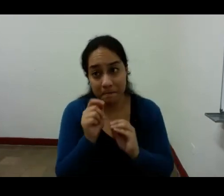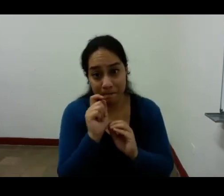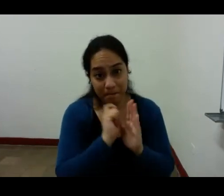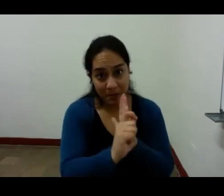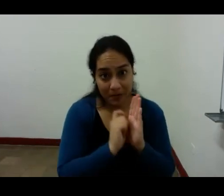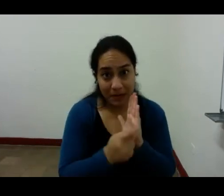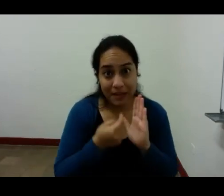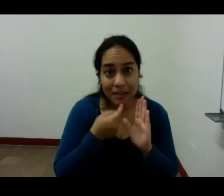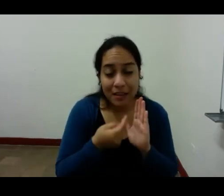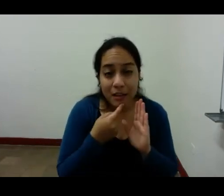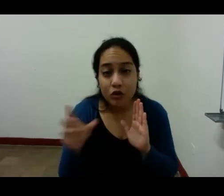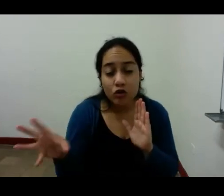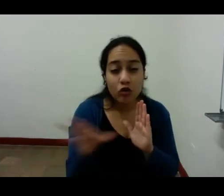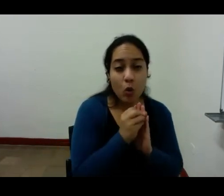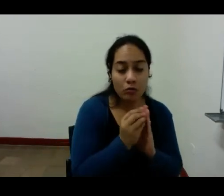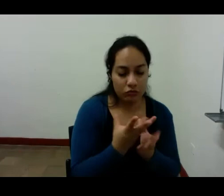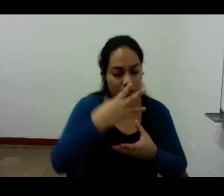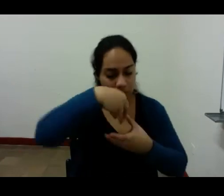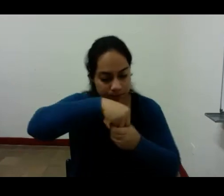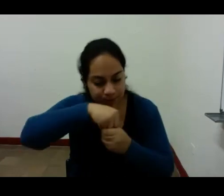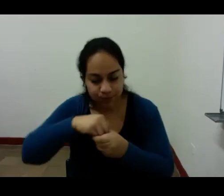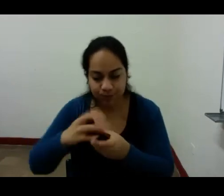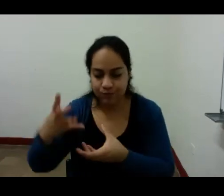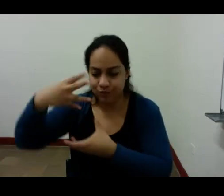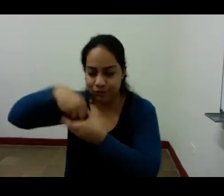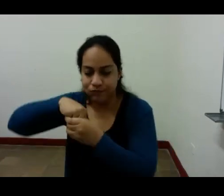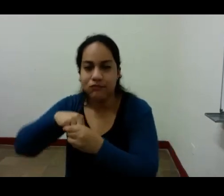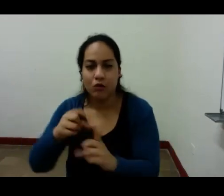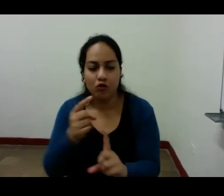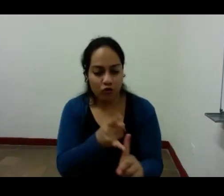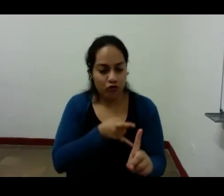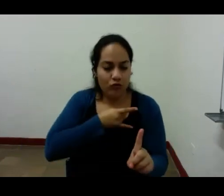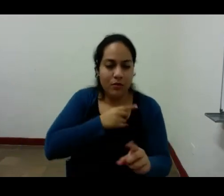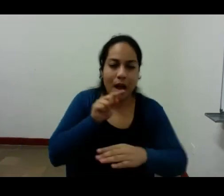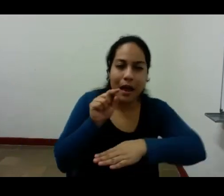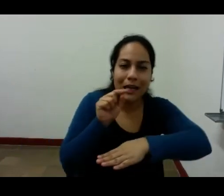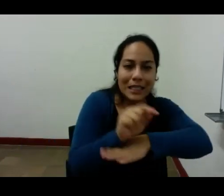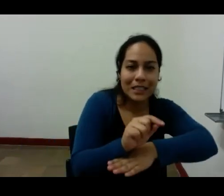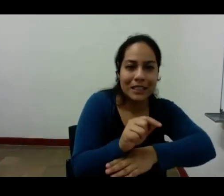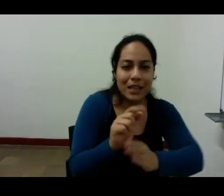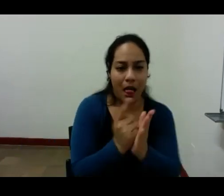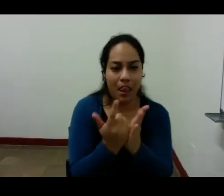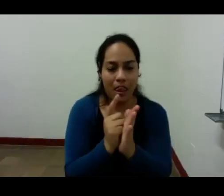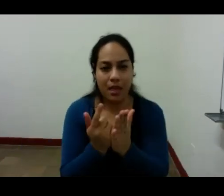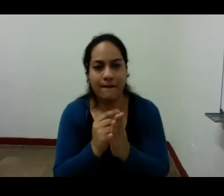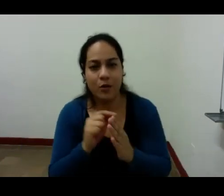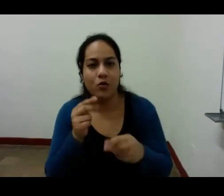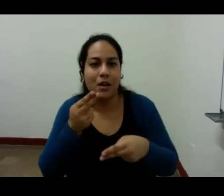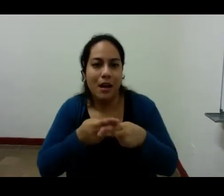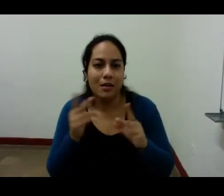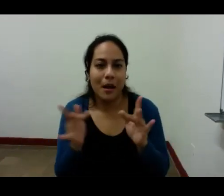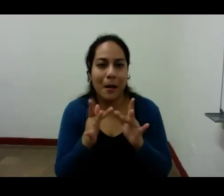todos pertenecen a la edición crítica del libro el desasociado